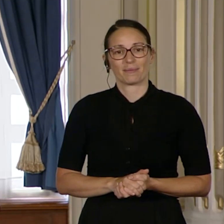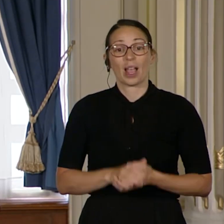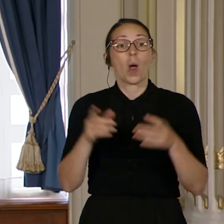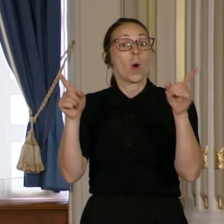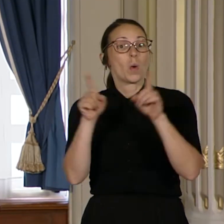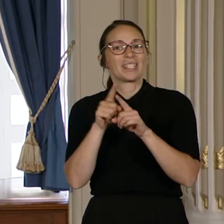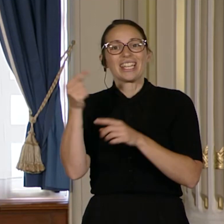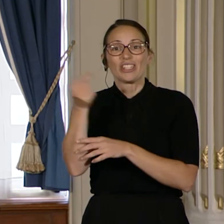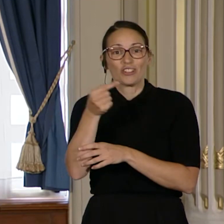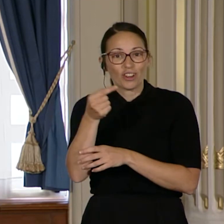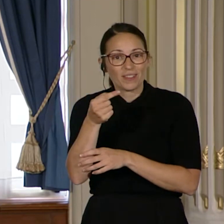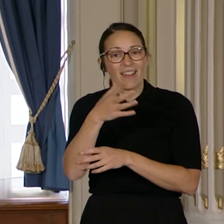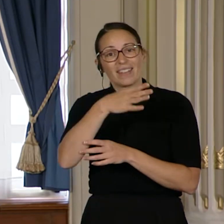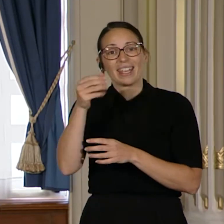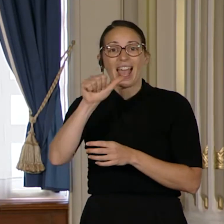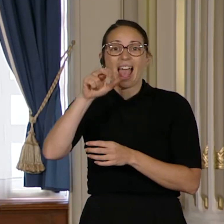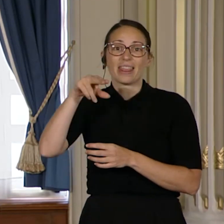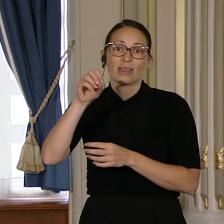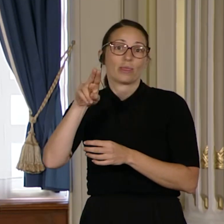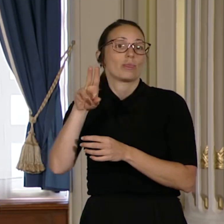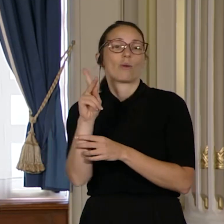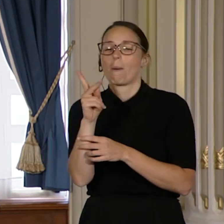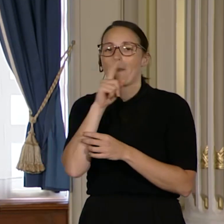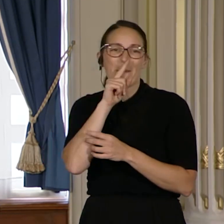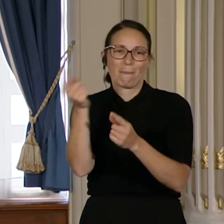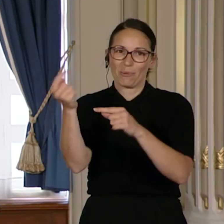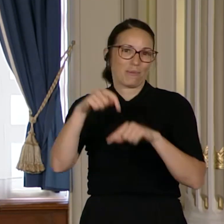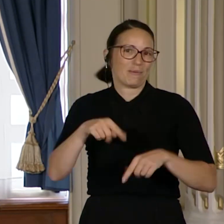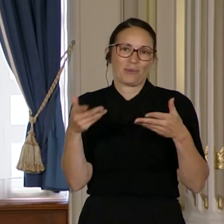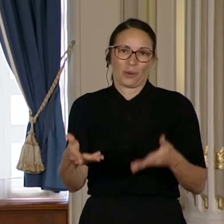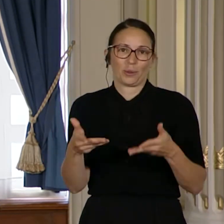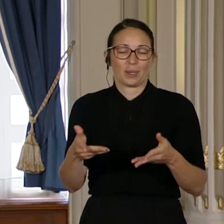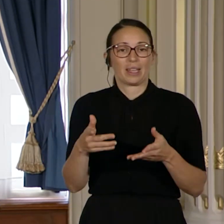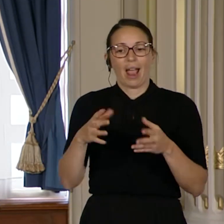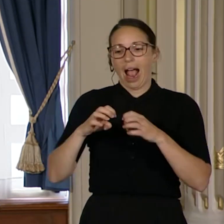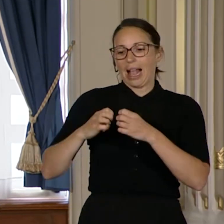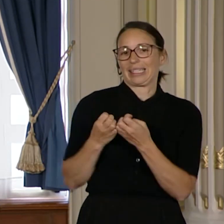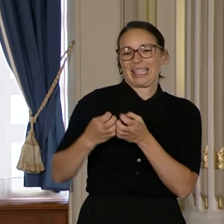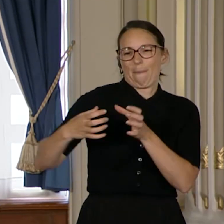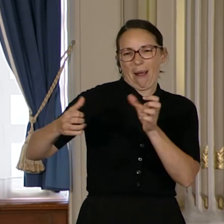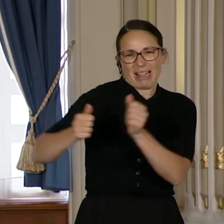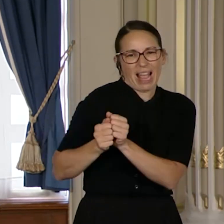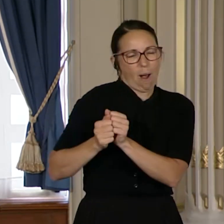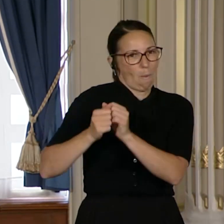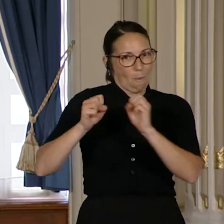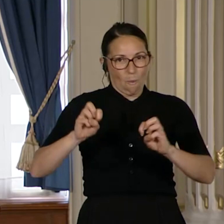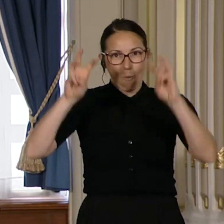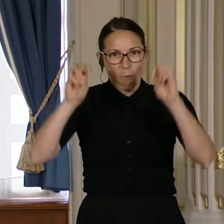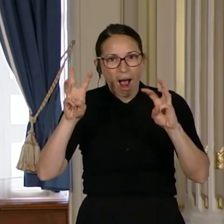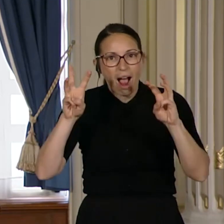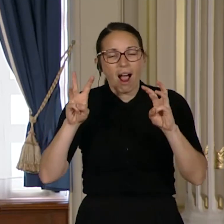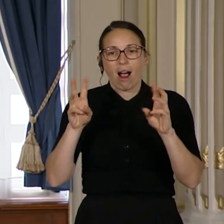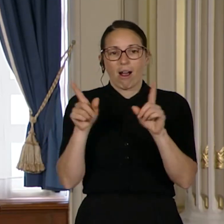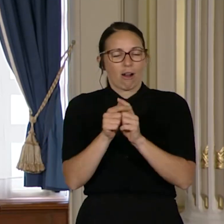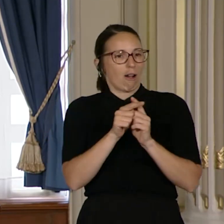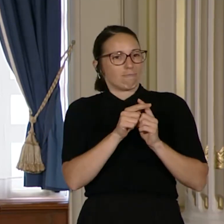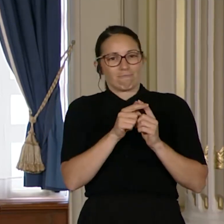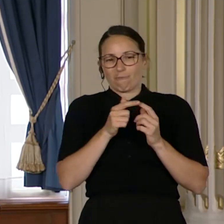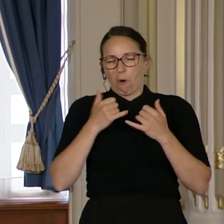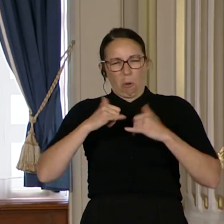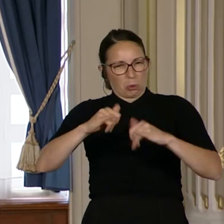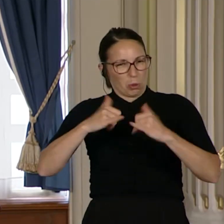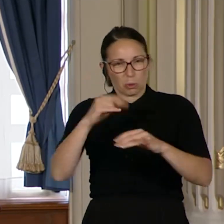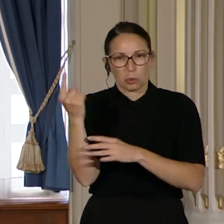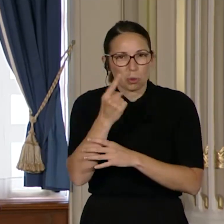Et aussi Geneviève et Anouk, qui ne pouvaient pas se présenter. Nous formons une équipe du tonnerre, avec une drêve incroyable.